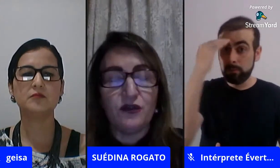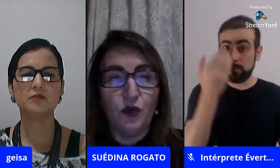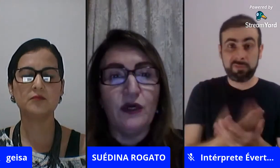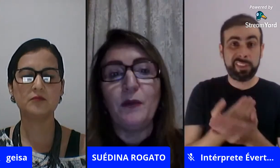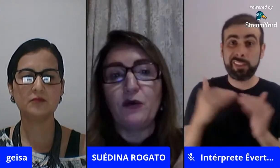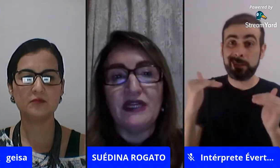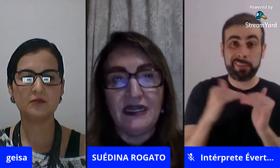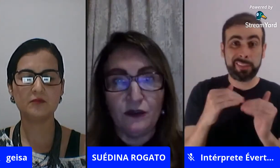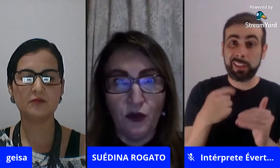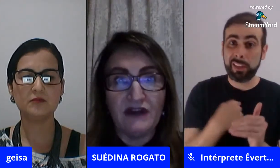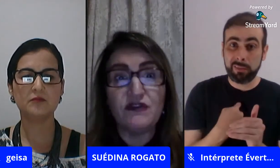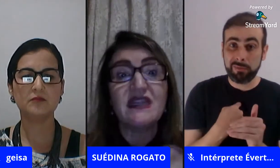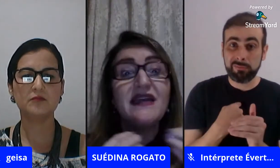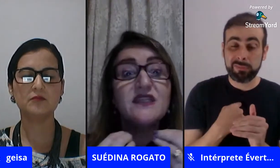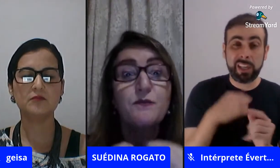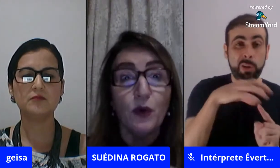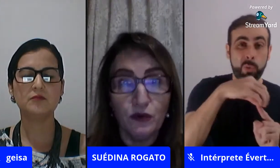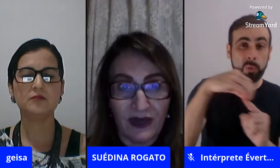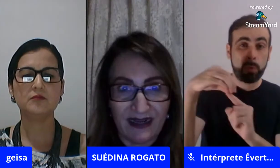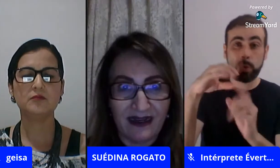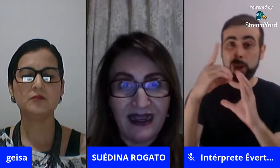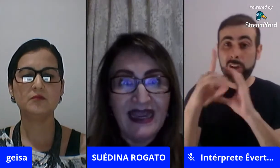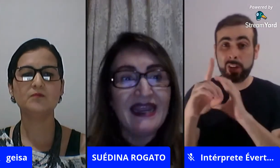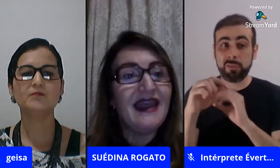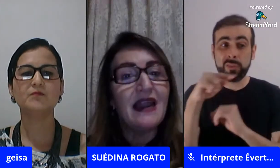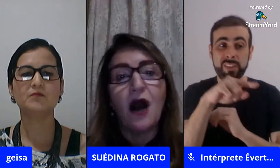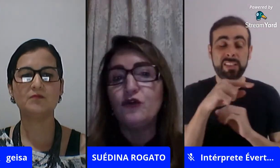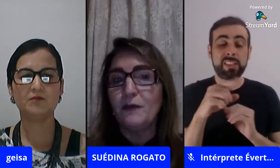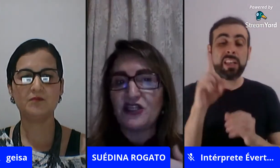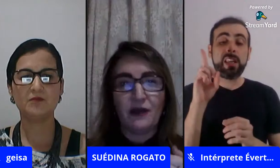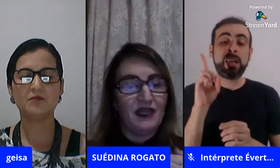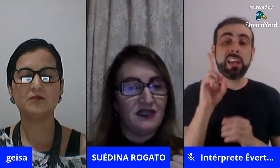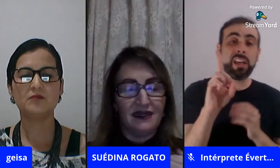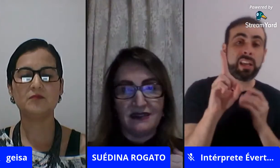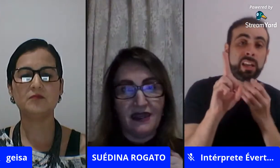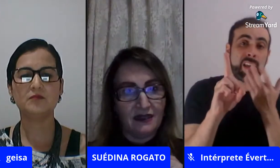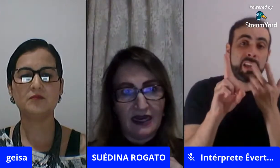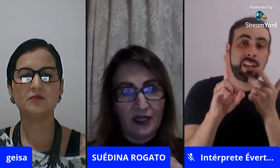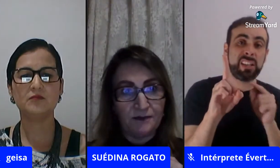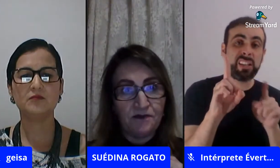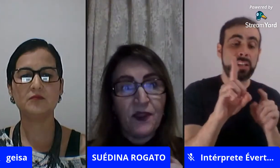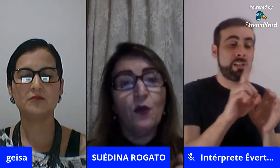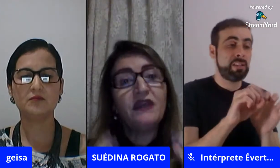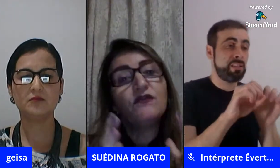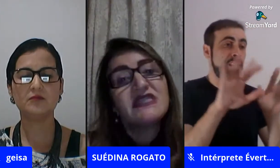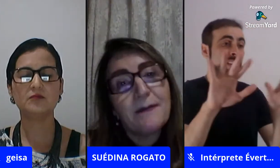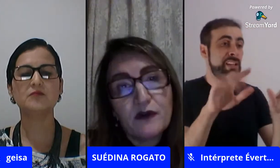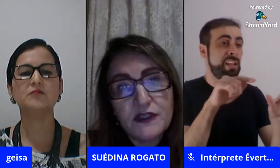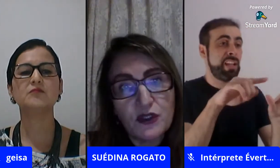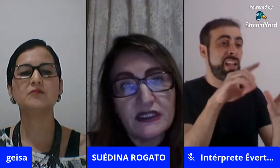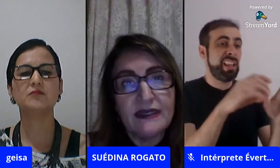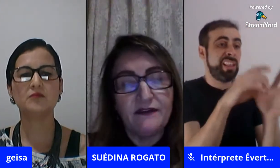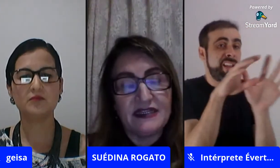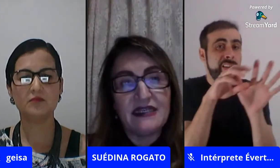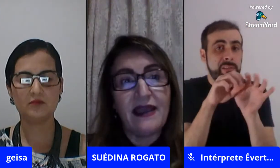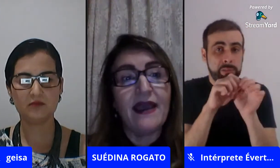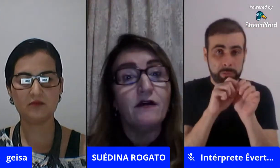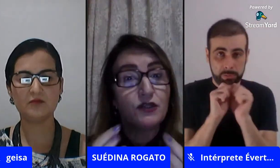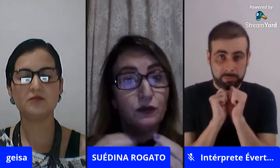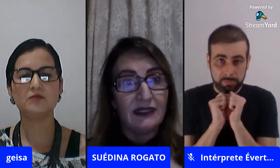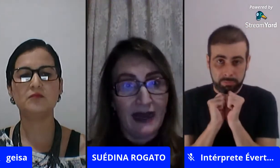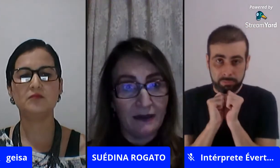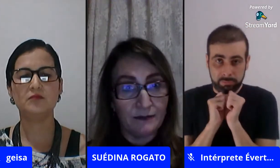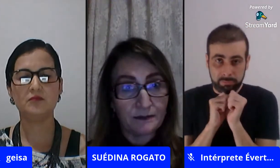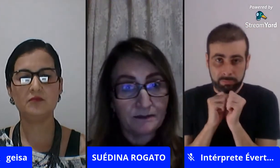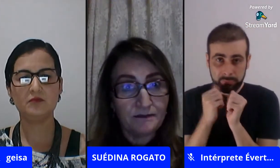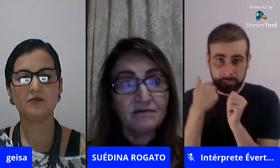leva para a diretora ou para a coordenadora você está expondo ela e ela automaticamente ela se retrai o que você professor tem que fazer